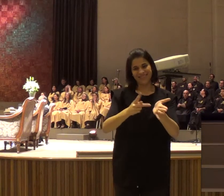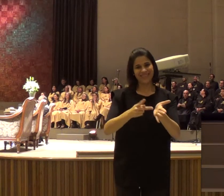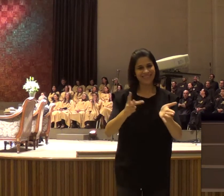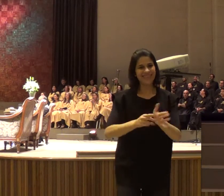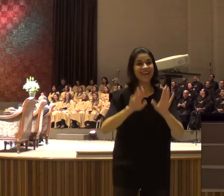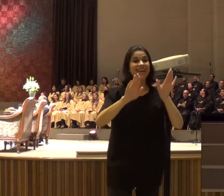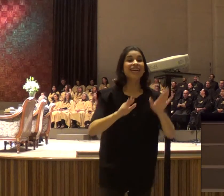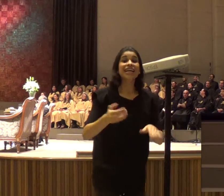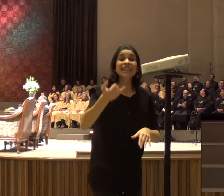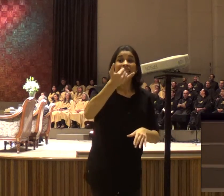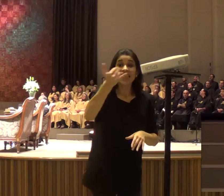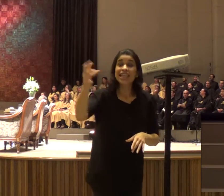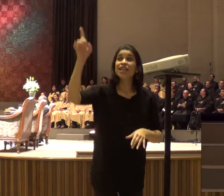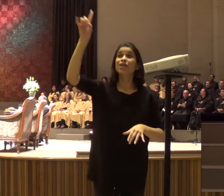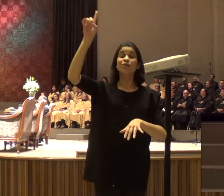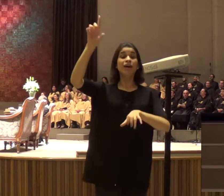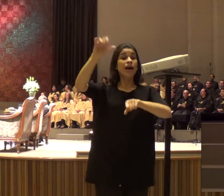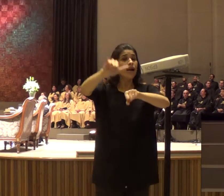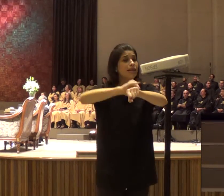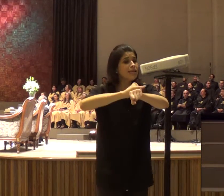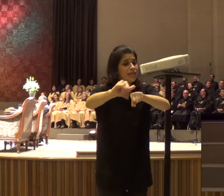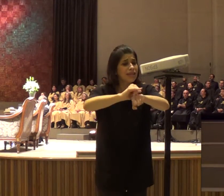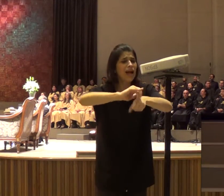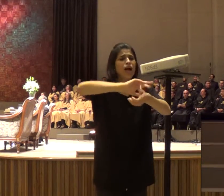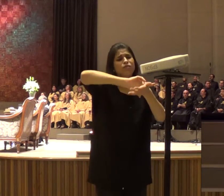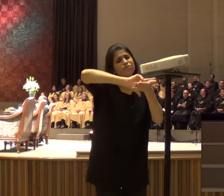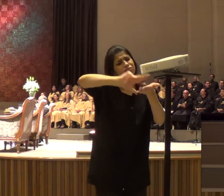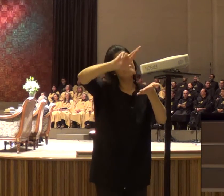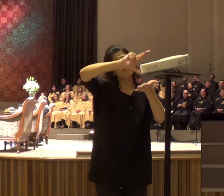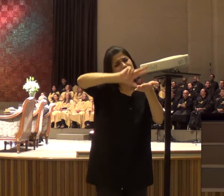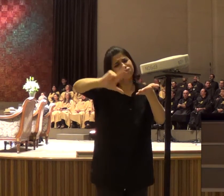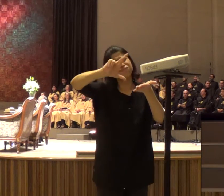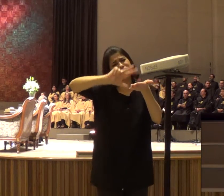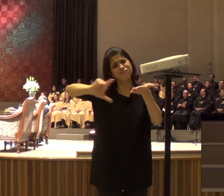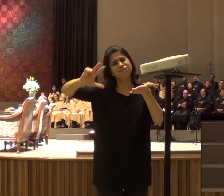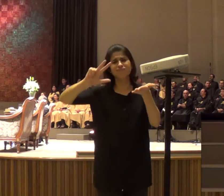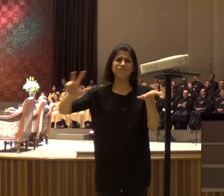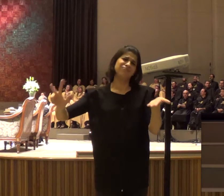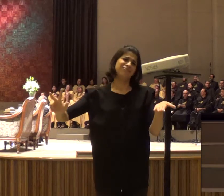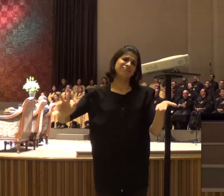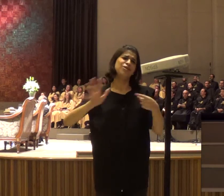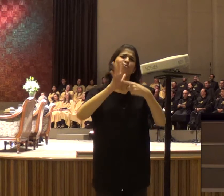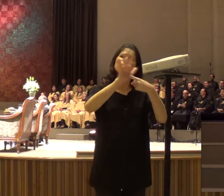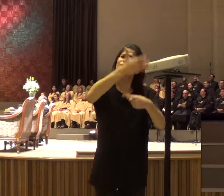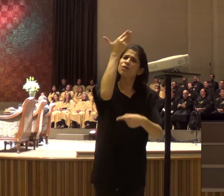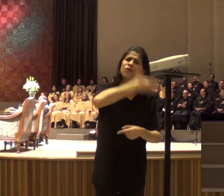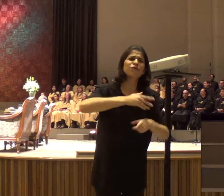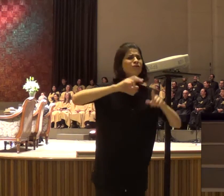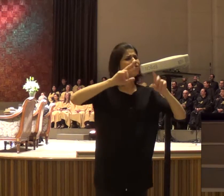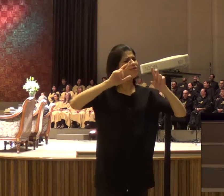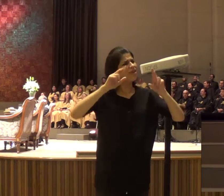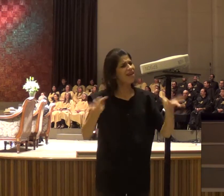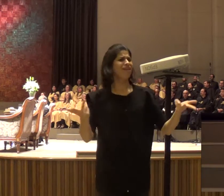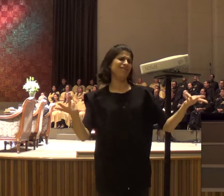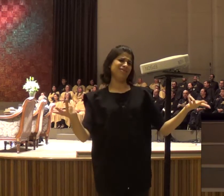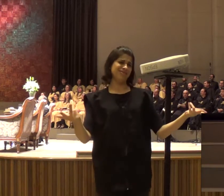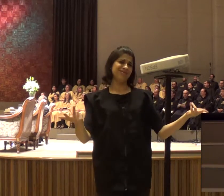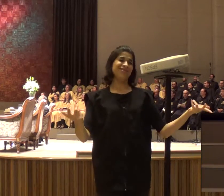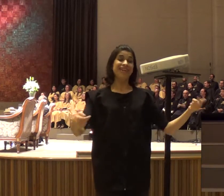de outra maneira, e Ele fala, através dos seus sinais, é gostoso, a gente depender de